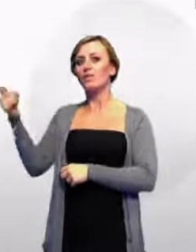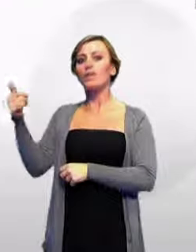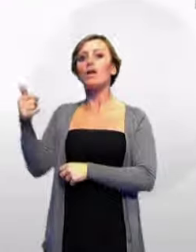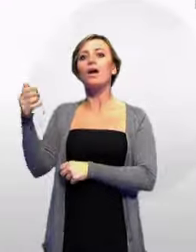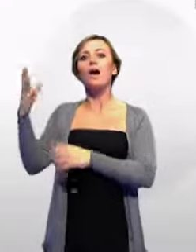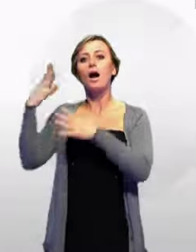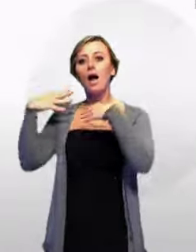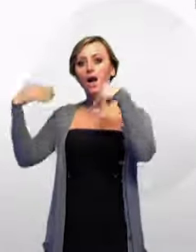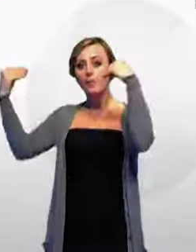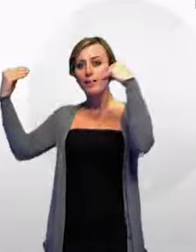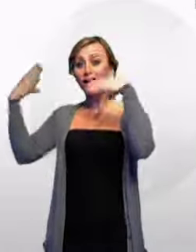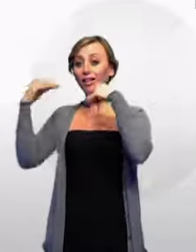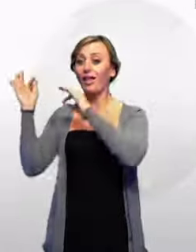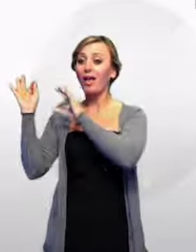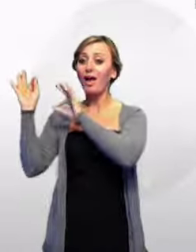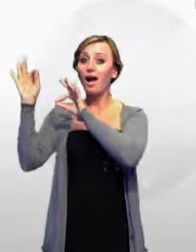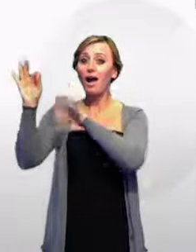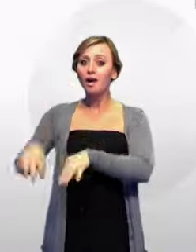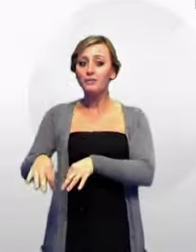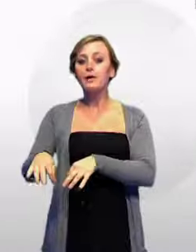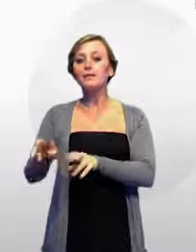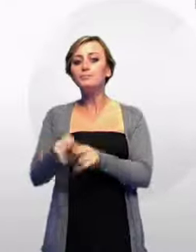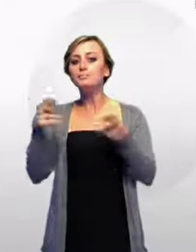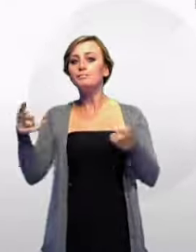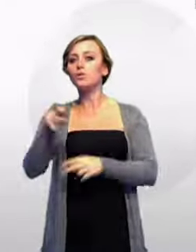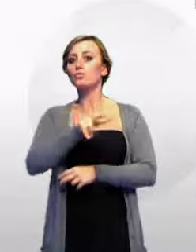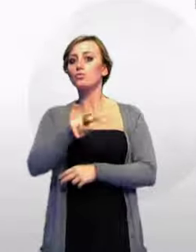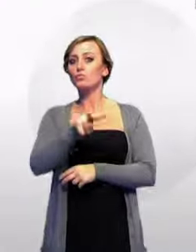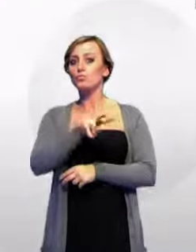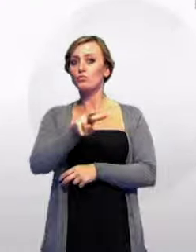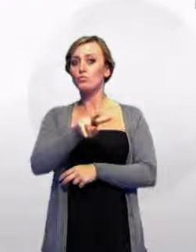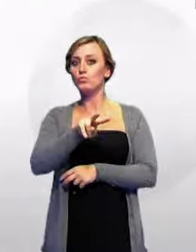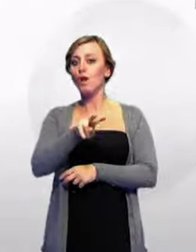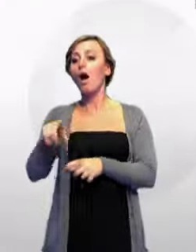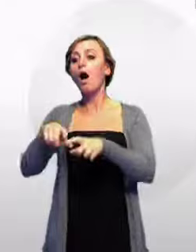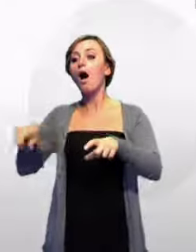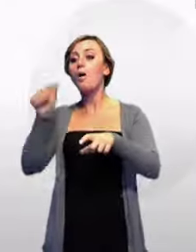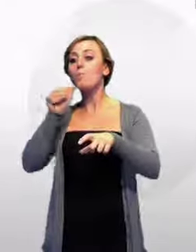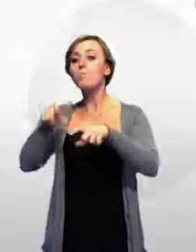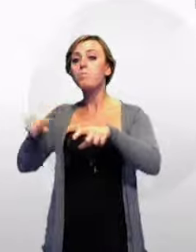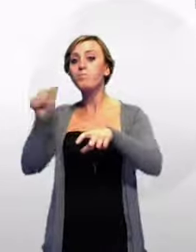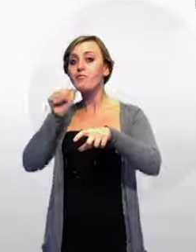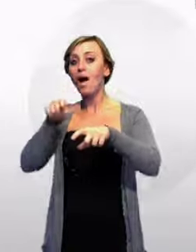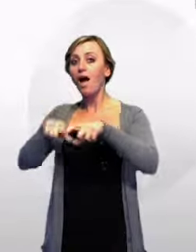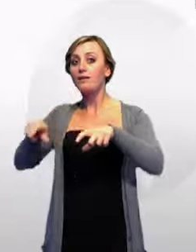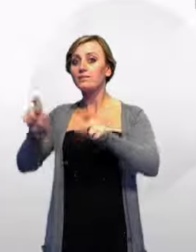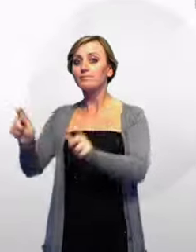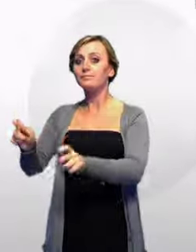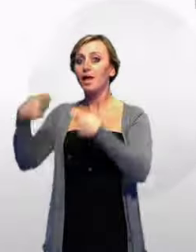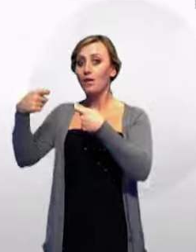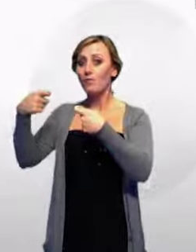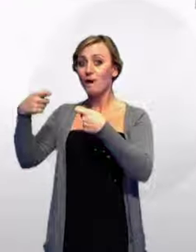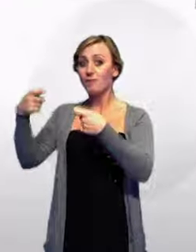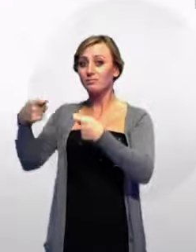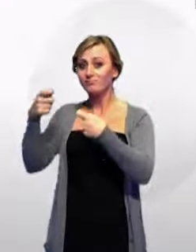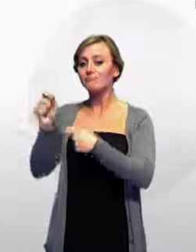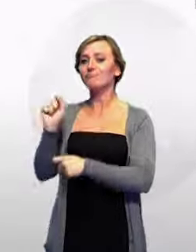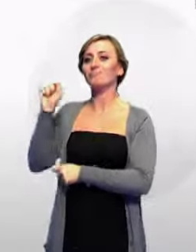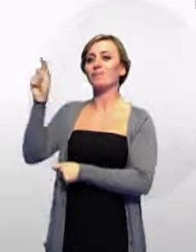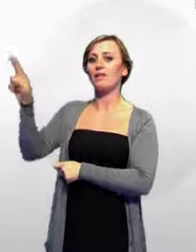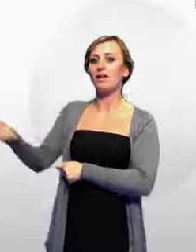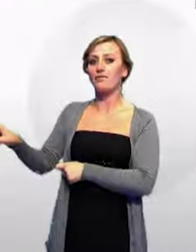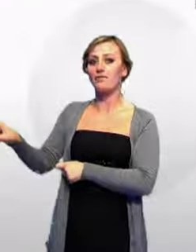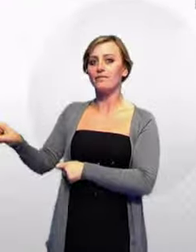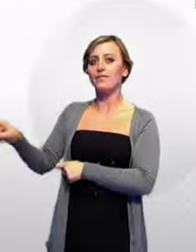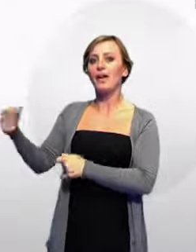posto sotto sequestro la banconota, che verrà inviata alla competente filiale provinciale della Banca d'Italia per accertarne la